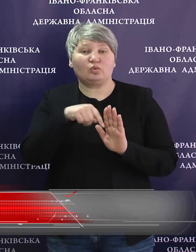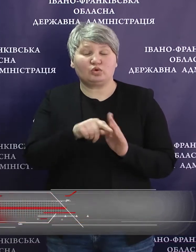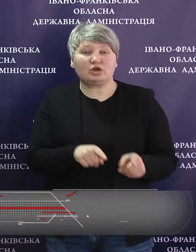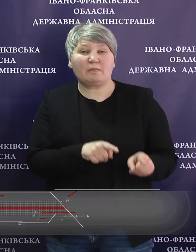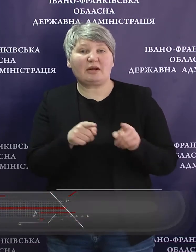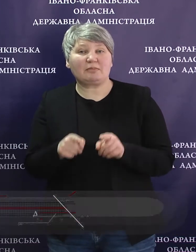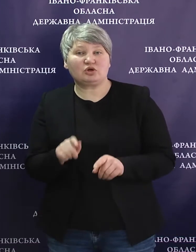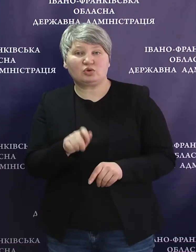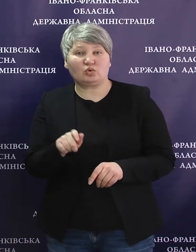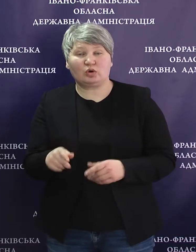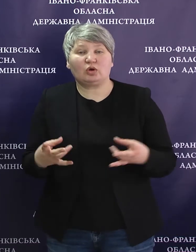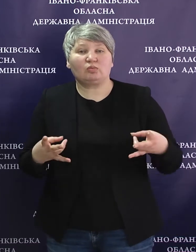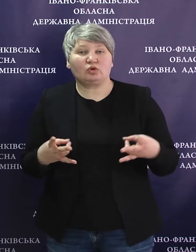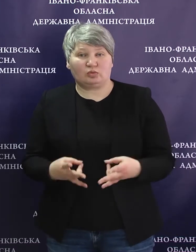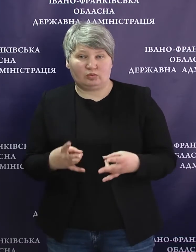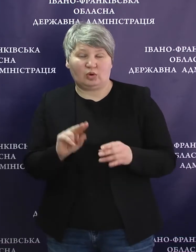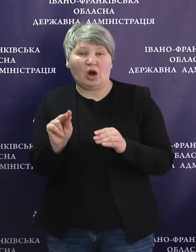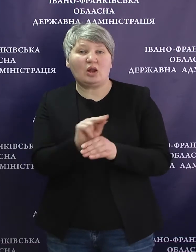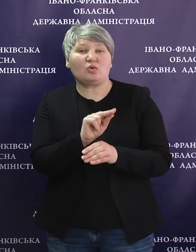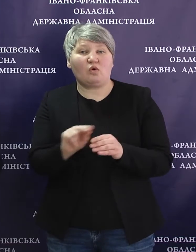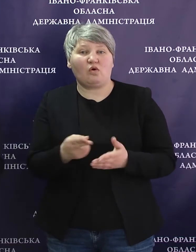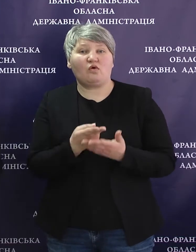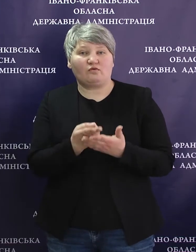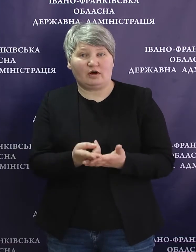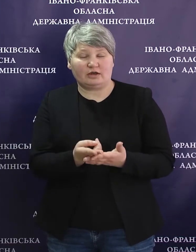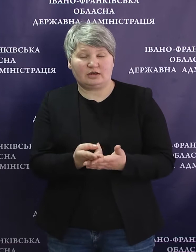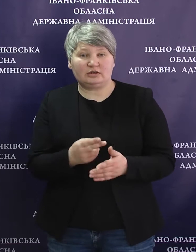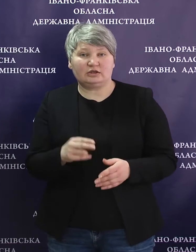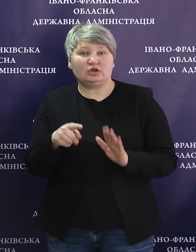особи, які потребують стаціонарного лікування.